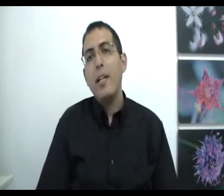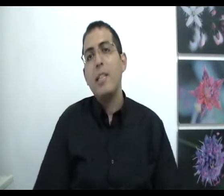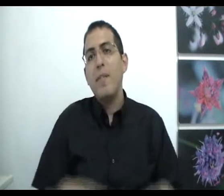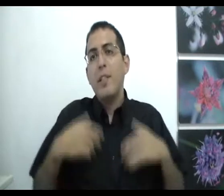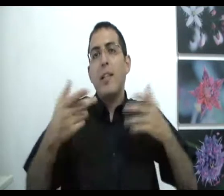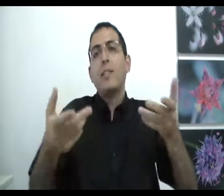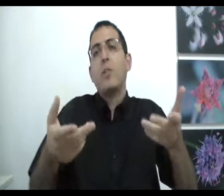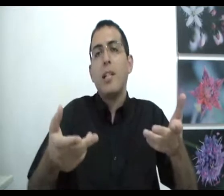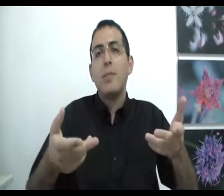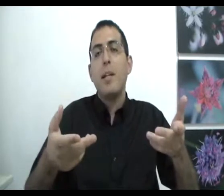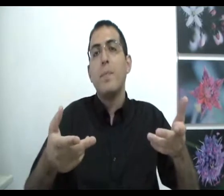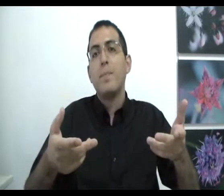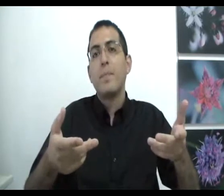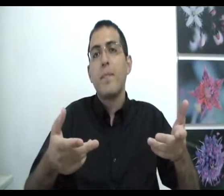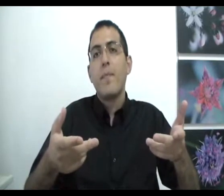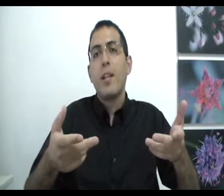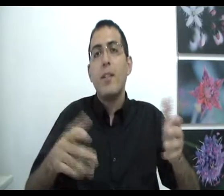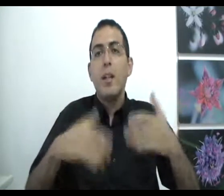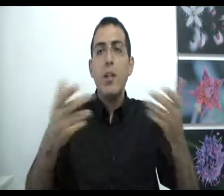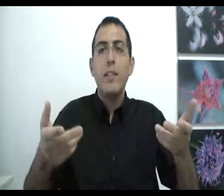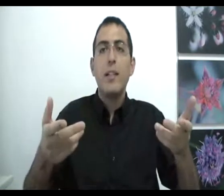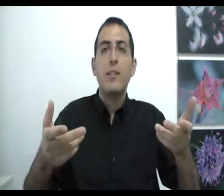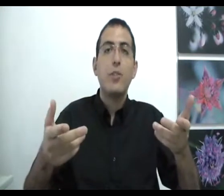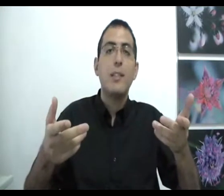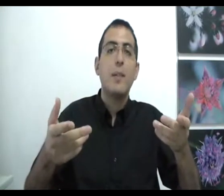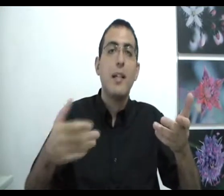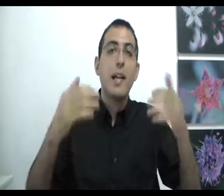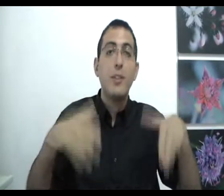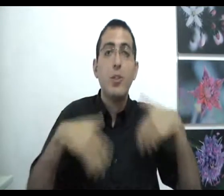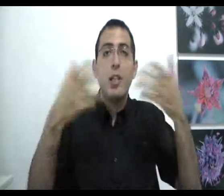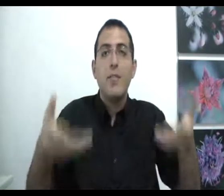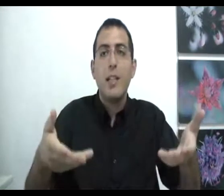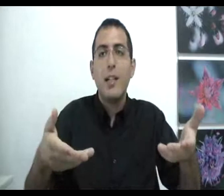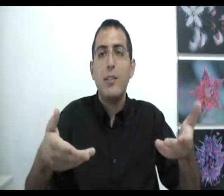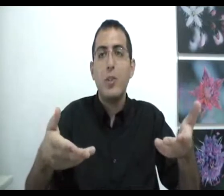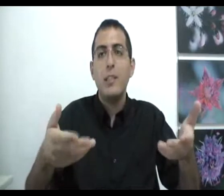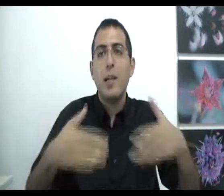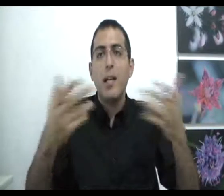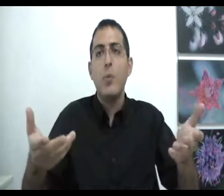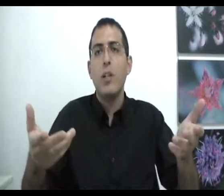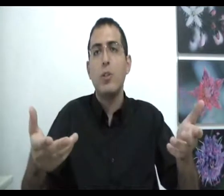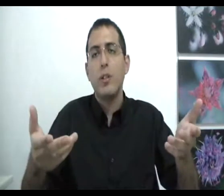אני עכשיו לבטל את הרצון של עצמי ואתה לא יכול לבטל את הרצון של עצמך, כי הרצון שלך יבטל את הרצון של עצמך, גם הוא רצון